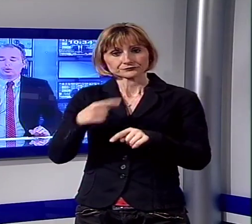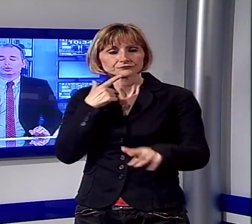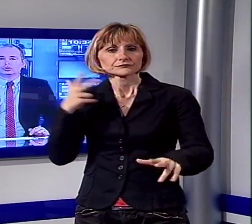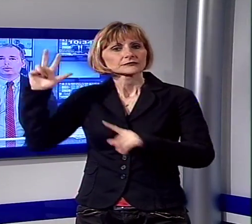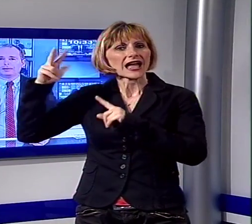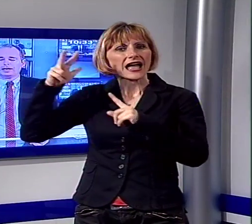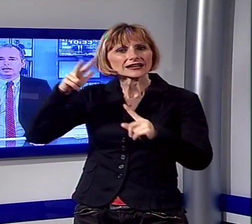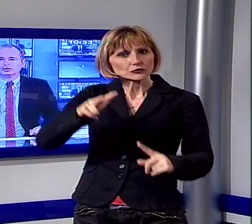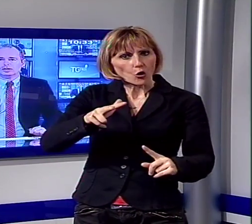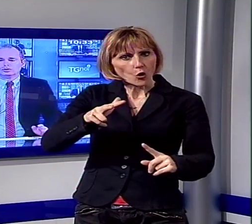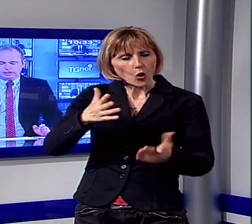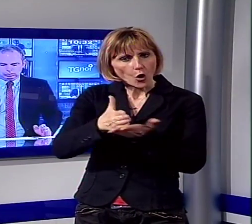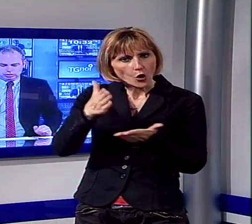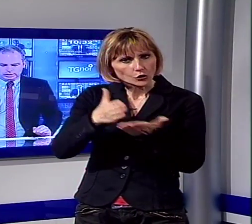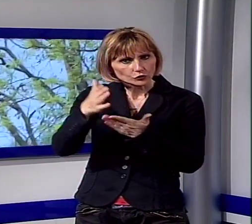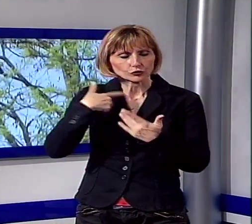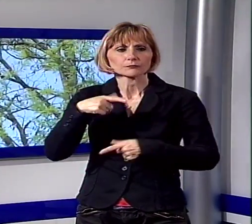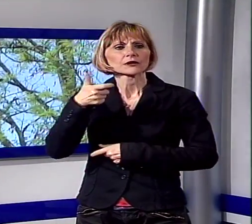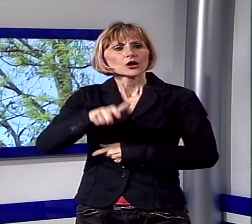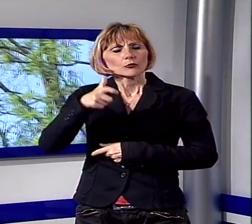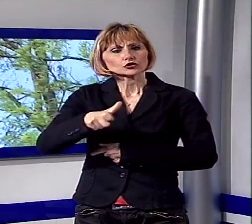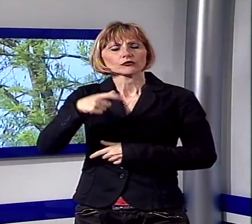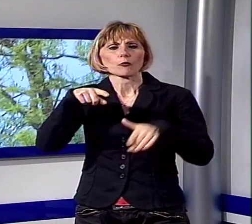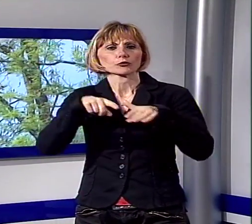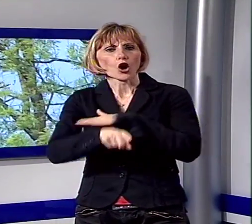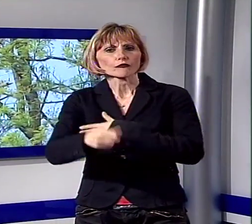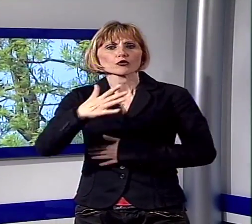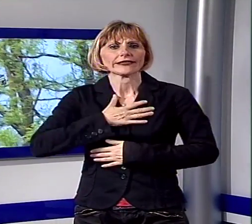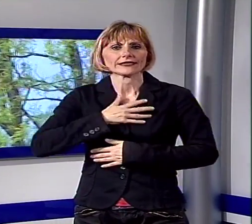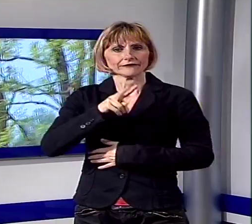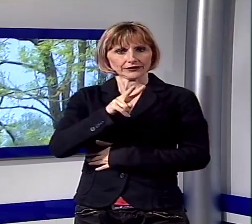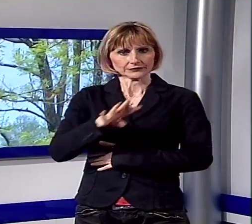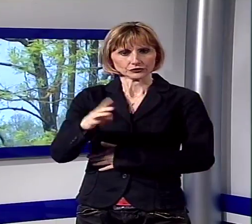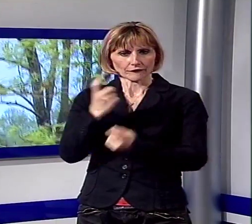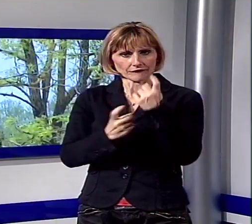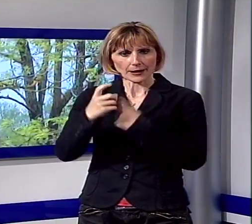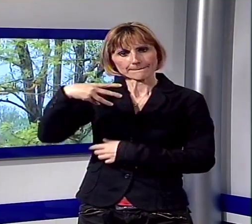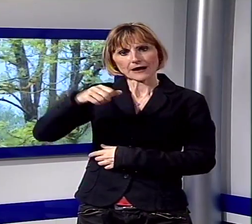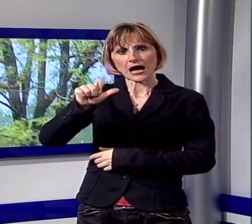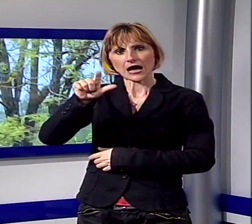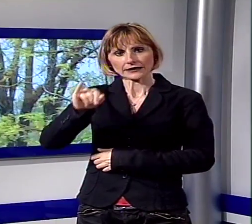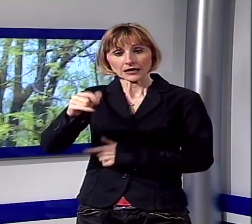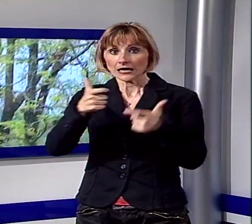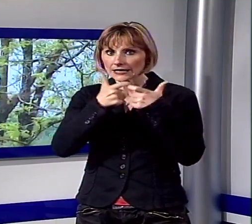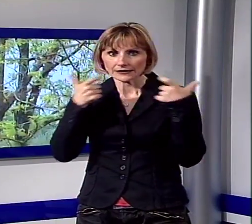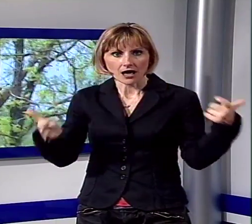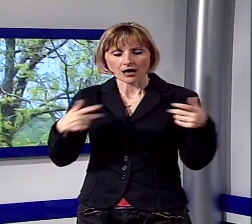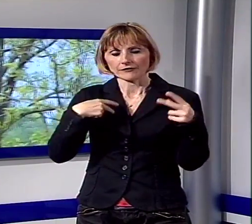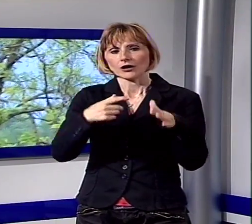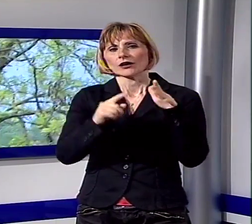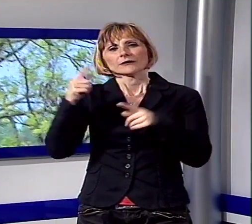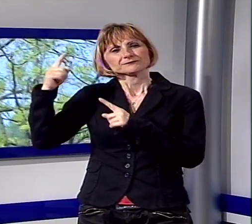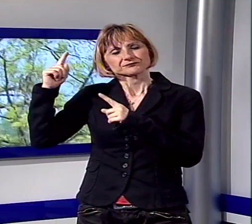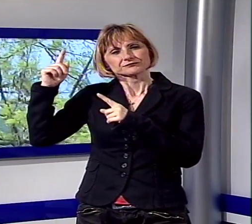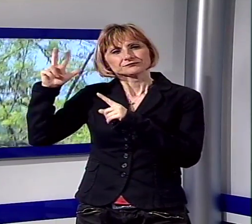'elisoccorso Pegaso. Che cos'è successo? Un profugo di 25 anni del Mali è in gravi condizioni all'ospedale di Pisa dopo